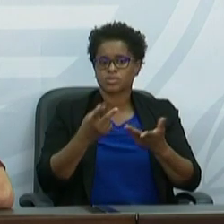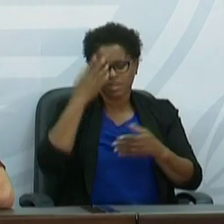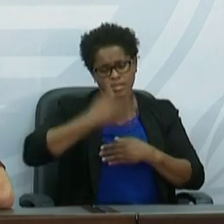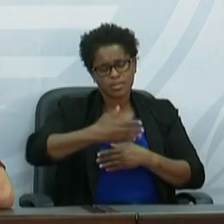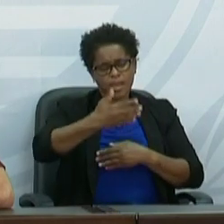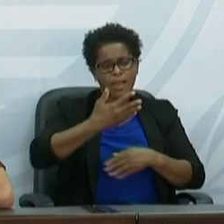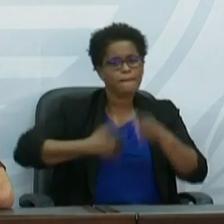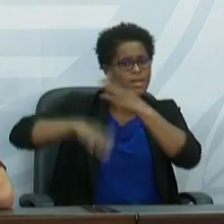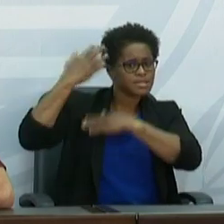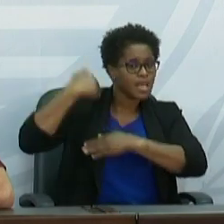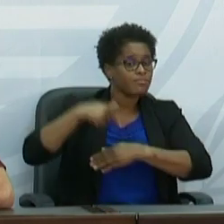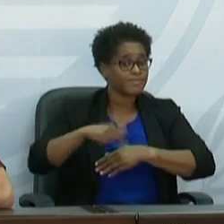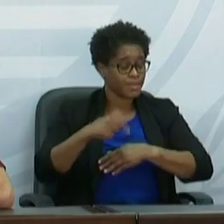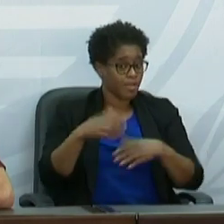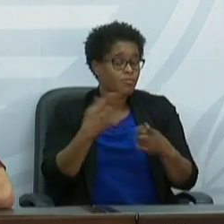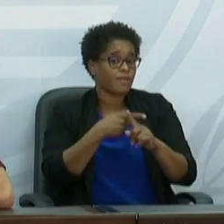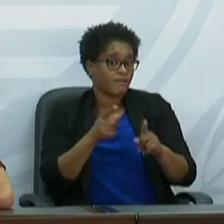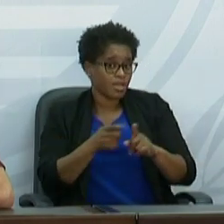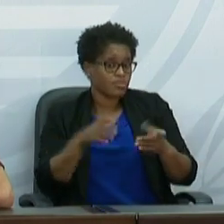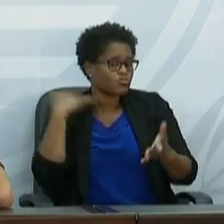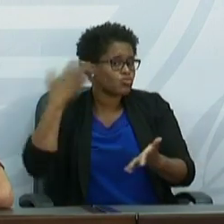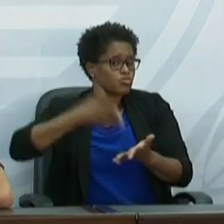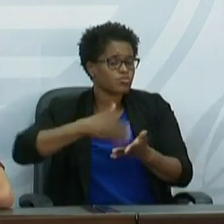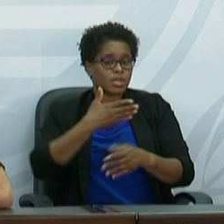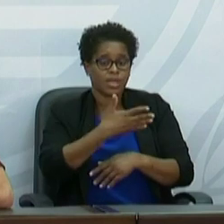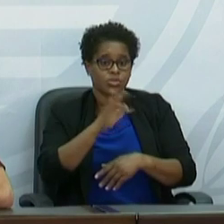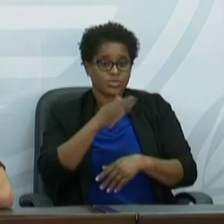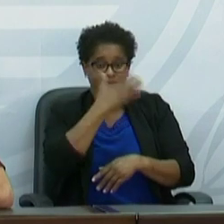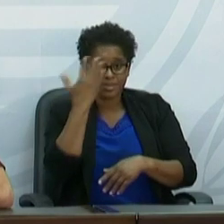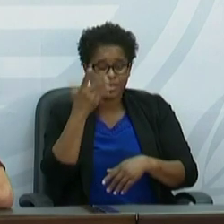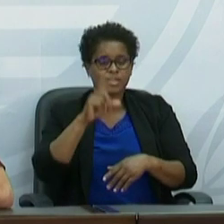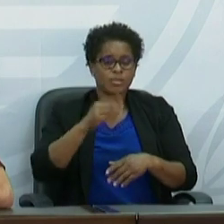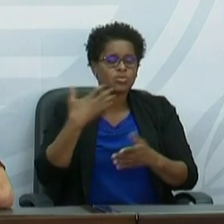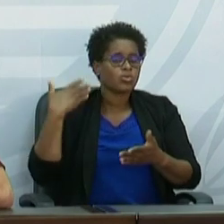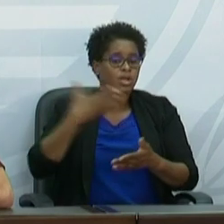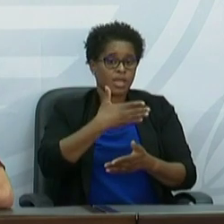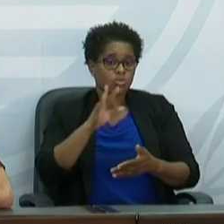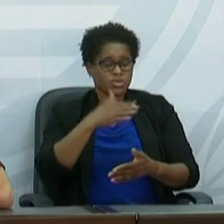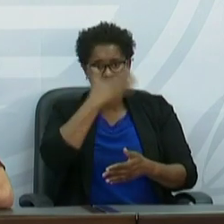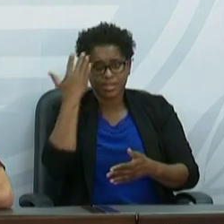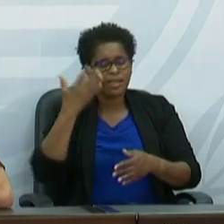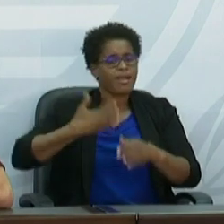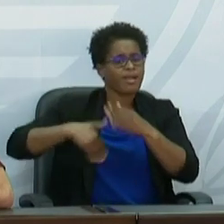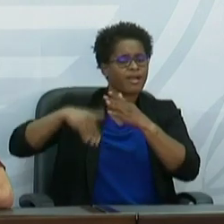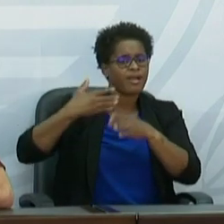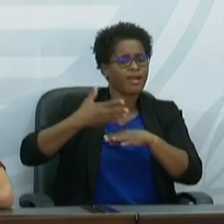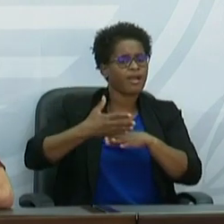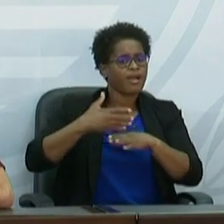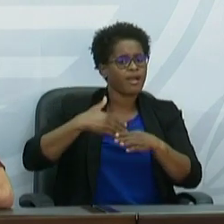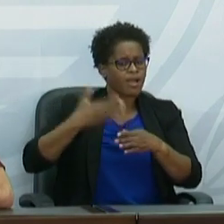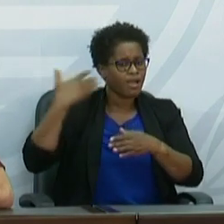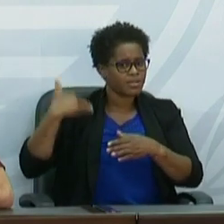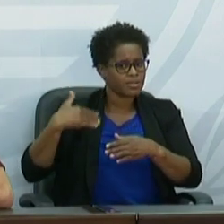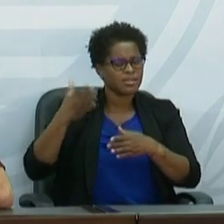tínhamos uma diferença dos últimos 14 dias e dos 14 dias anteriores de mais de 1.900 casos